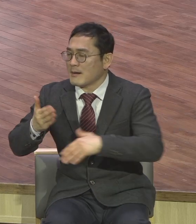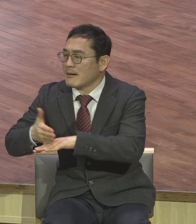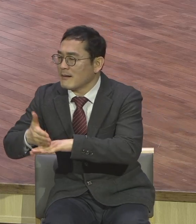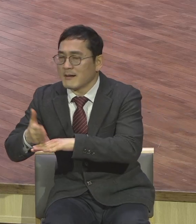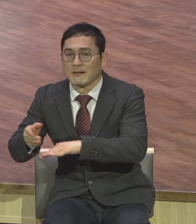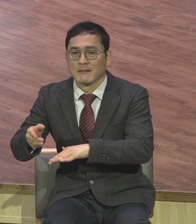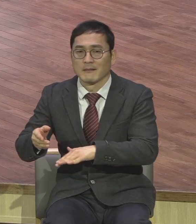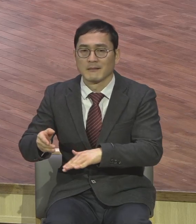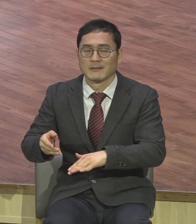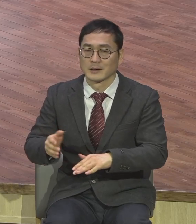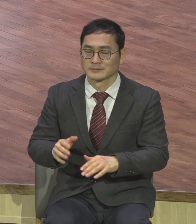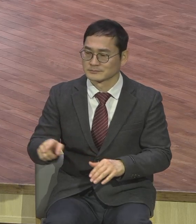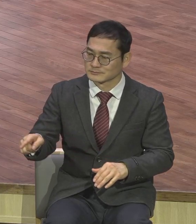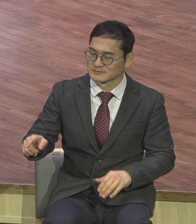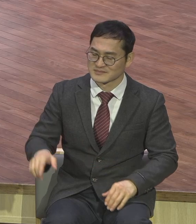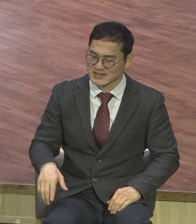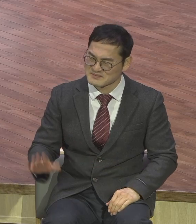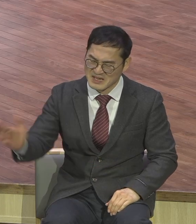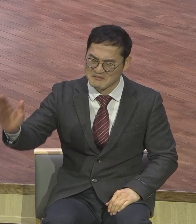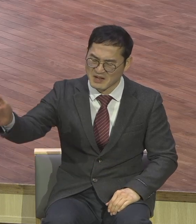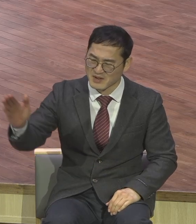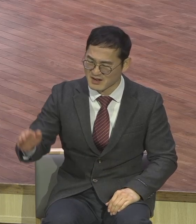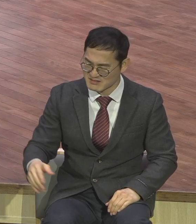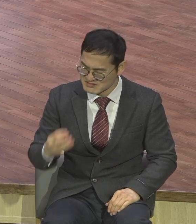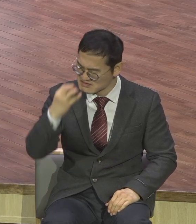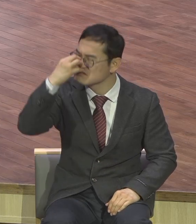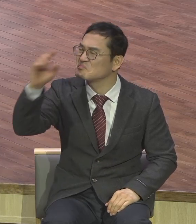알아듣겠어요 실제로 있는 거예요 실제로